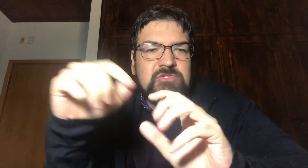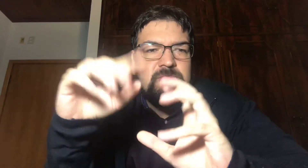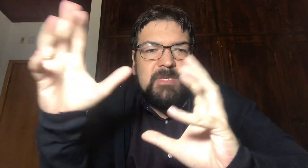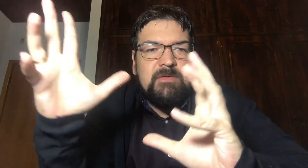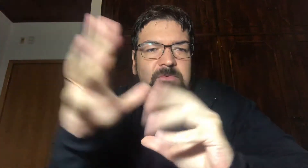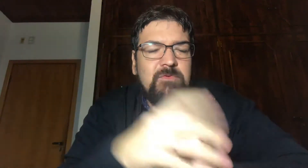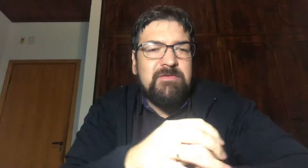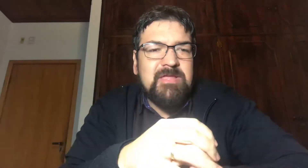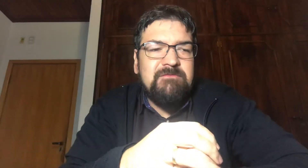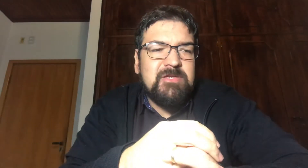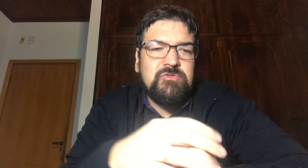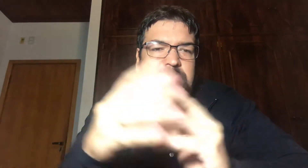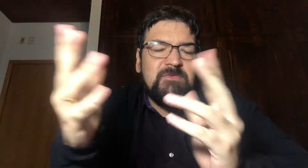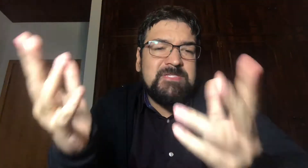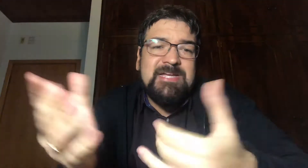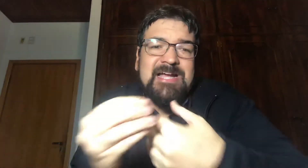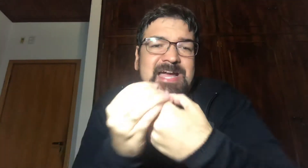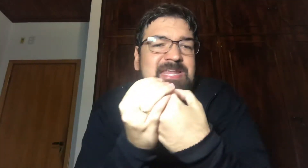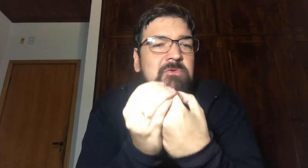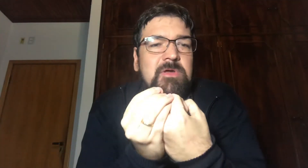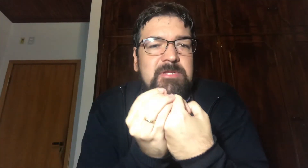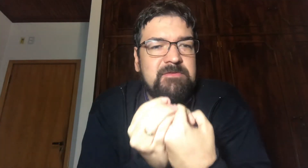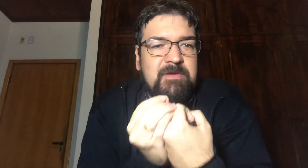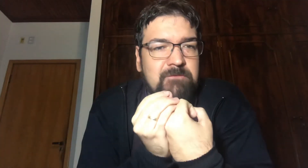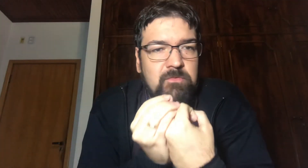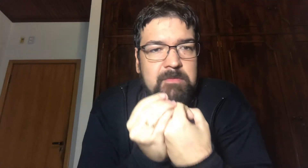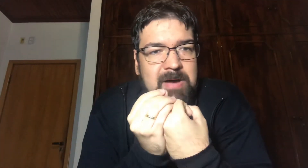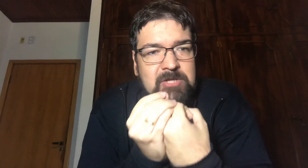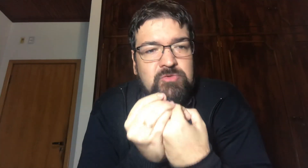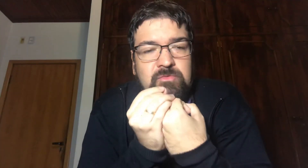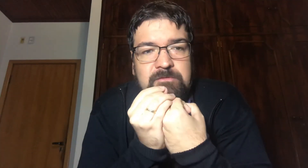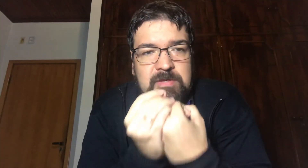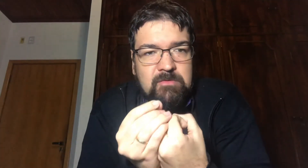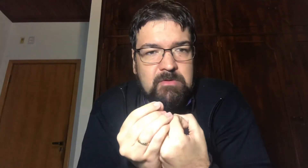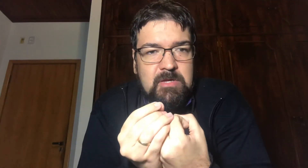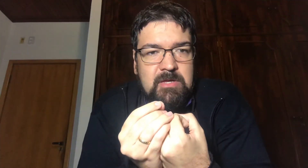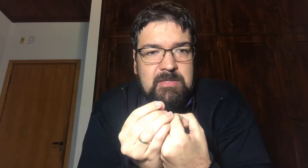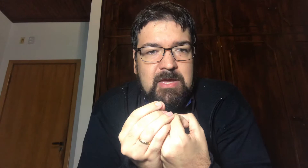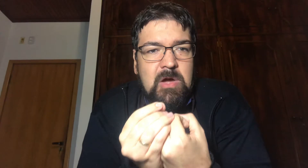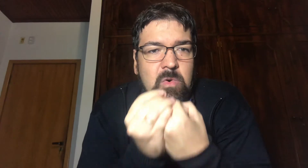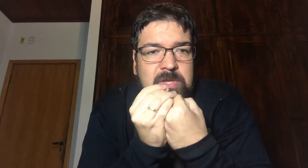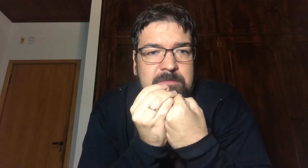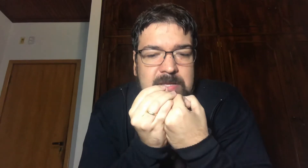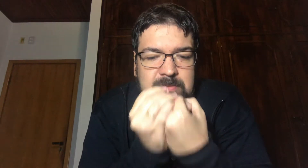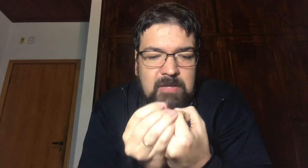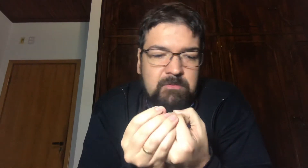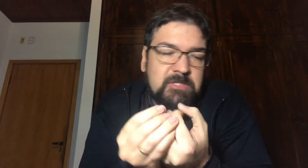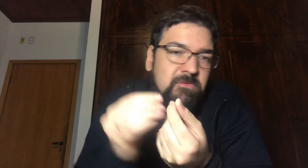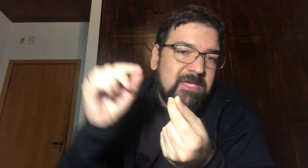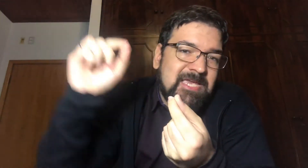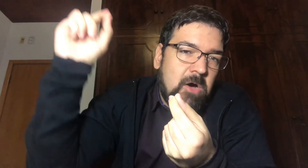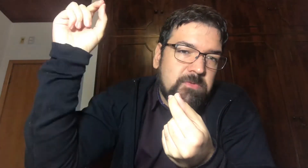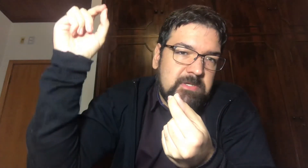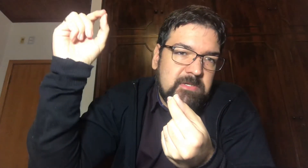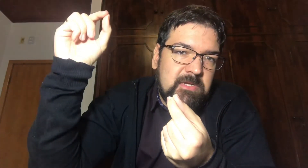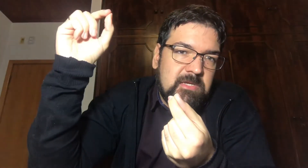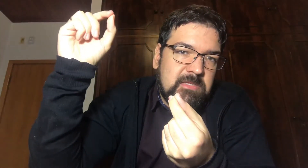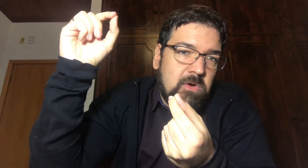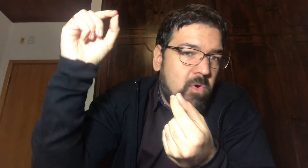essa subida Vamos confiar que ele vai subir Vai esticar, cara Enquanto ele tiver volume baixo Eu duvido O que mantém o Bitcoin em alta Ou